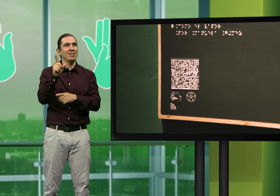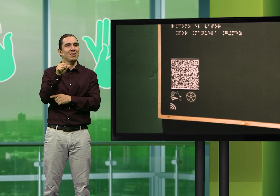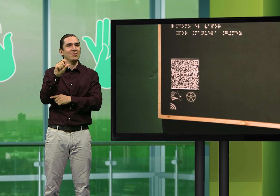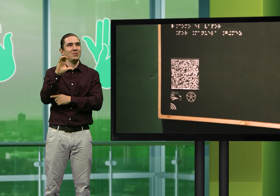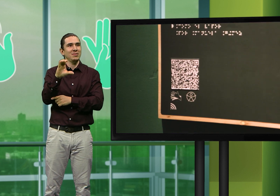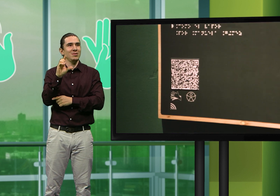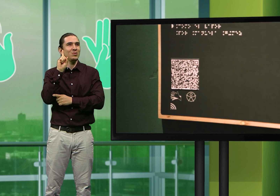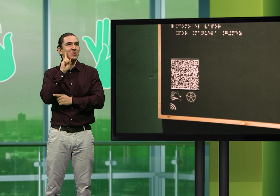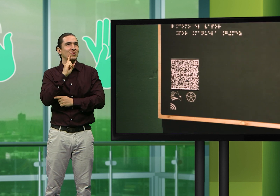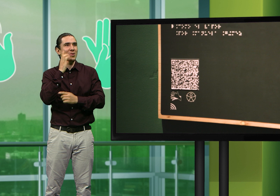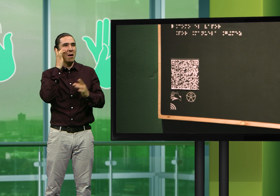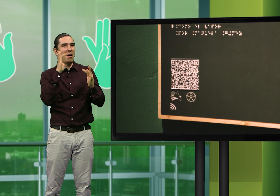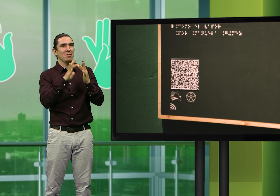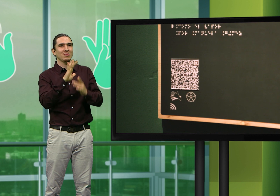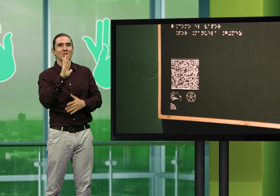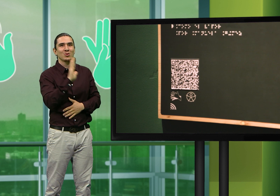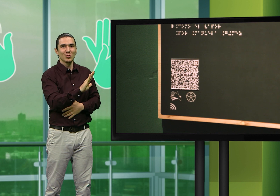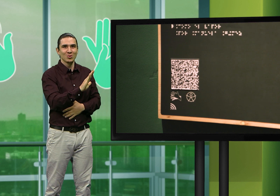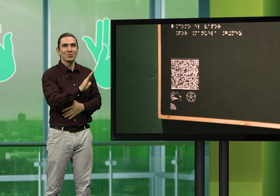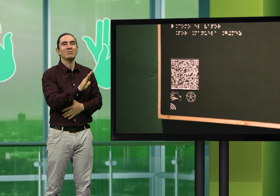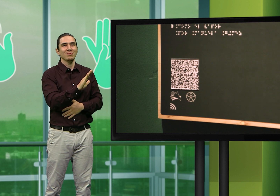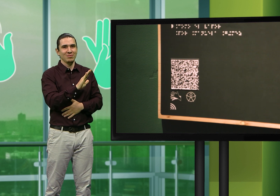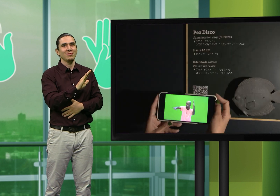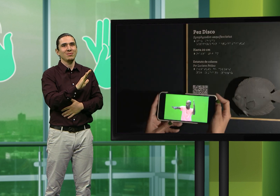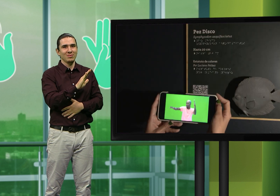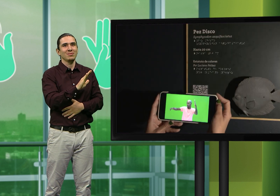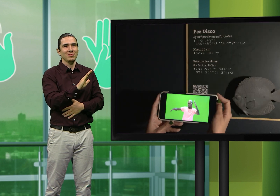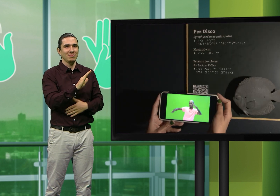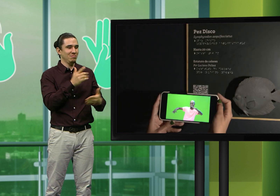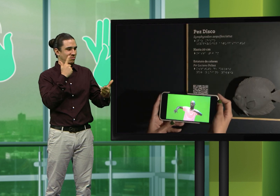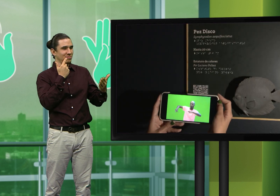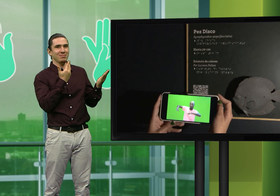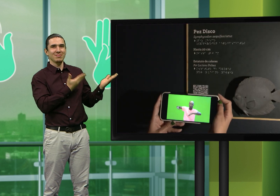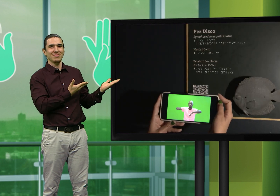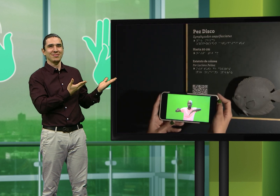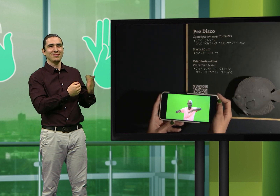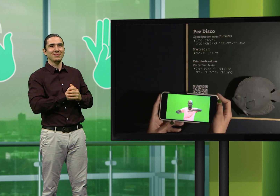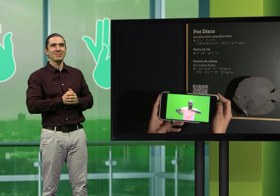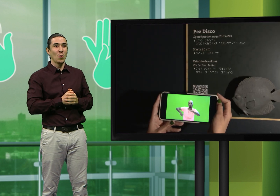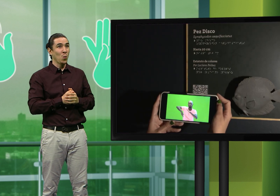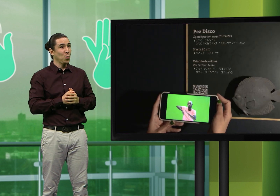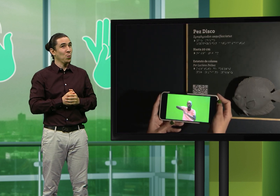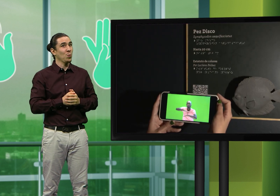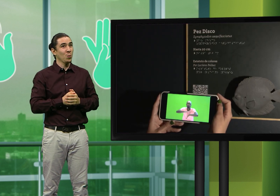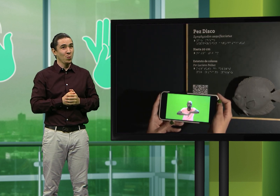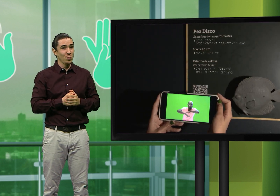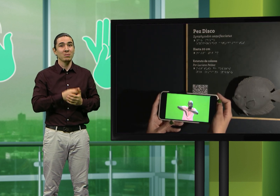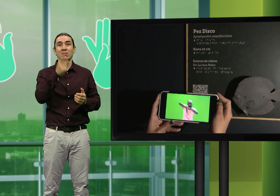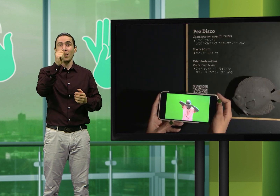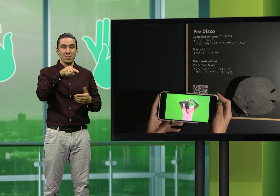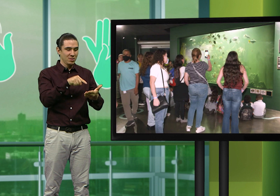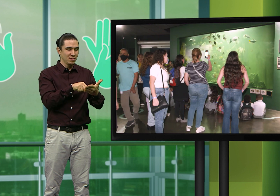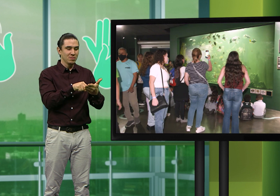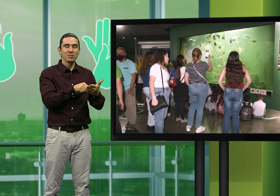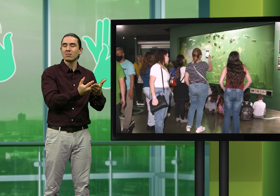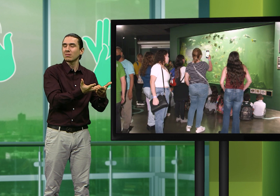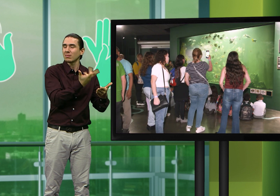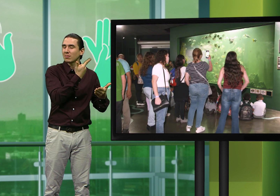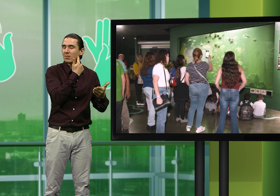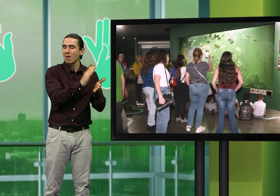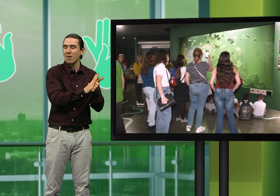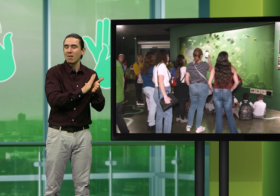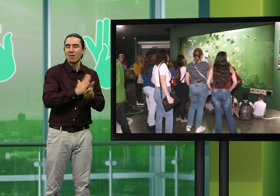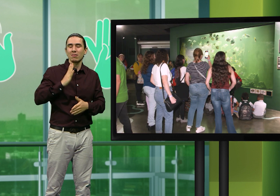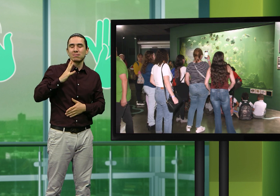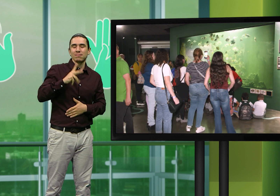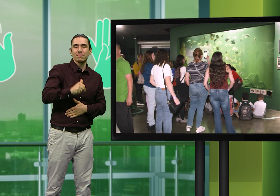QR que si lo escaneas puedes acceder a un video que está en lengua de señas colombiana con audionarración para personas ciegas. Y